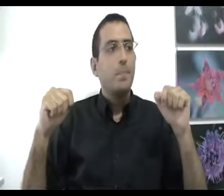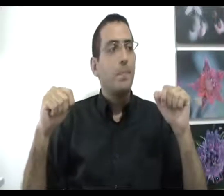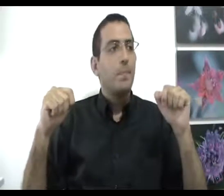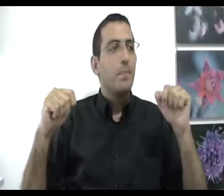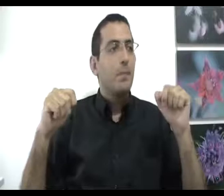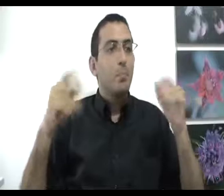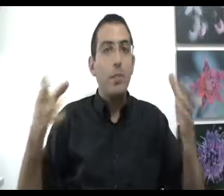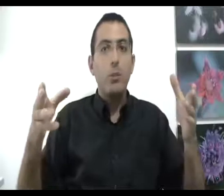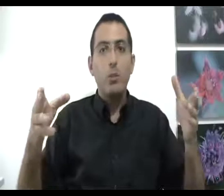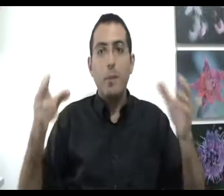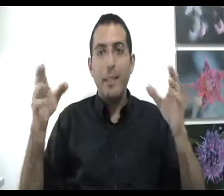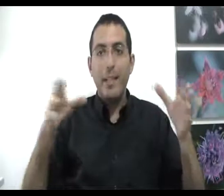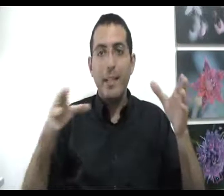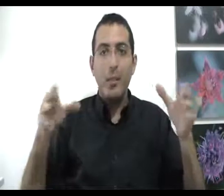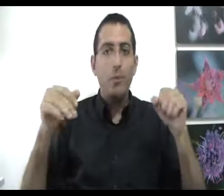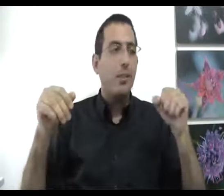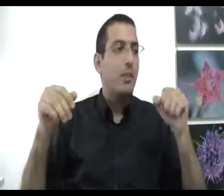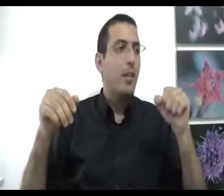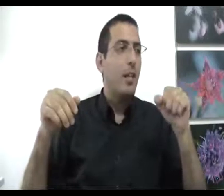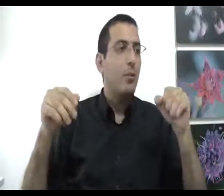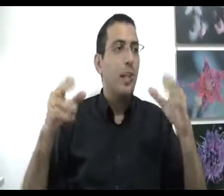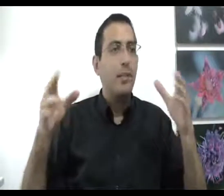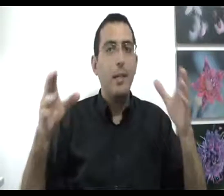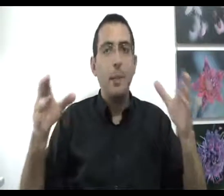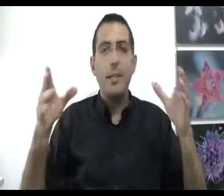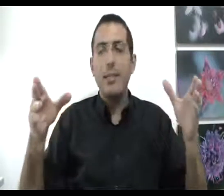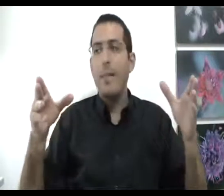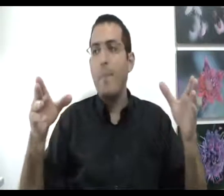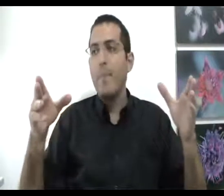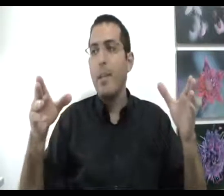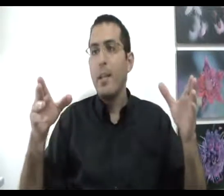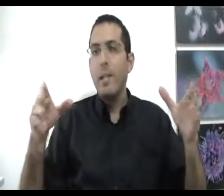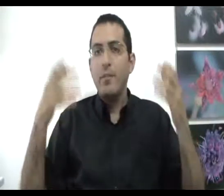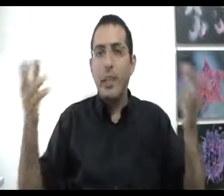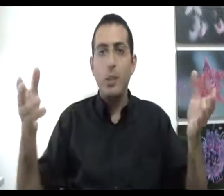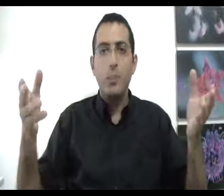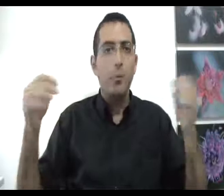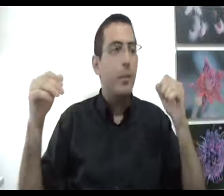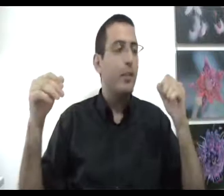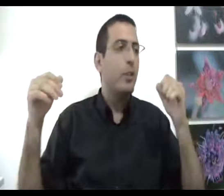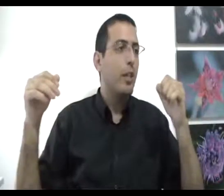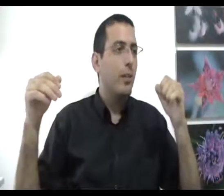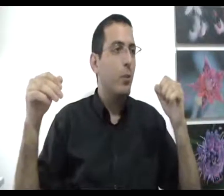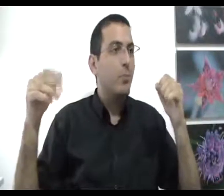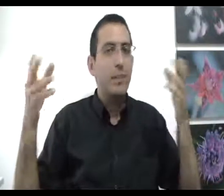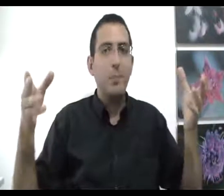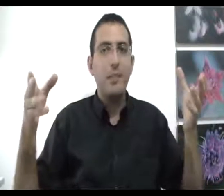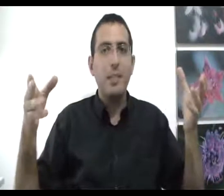וכאשר מישהו לדוגמה, אני אקח נגיד לדוגמת הנושא של החרדות כאשר בא בן אדם לבקש טיפול בנושא של חרדות מה שבעצם צריך